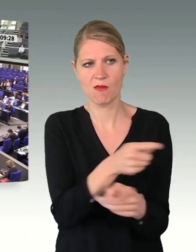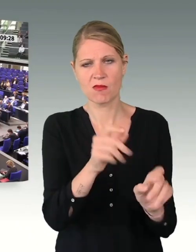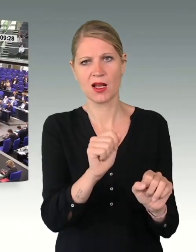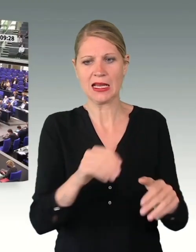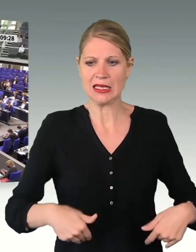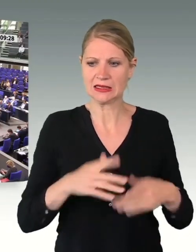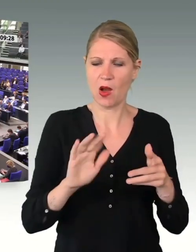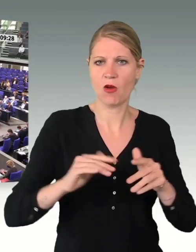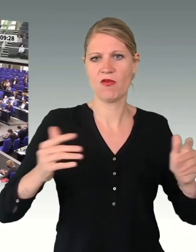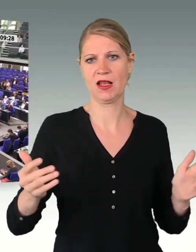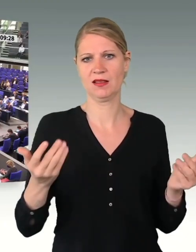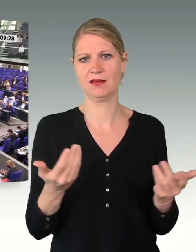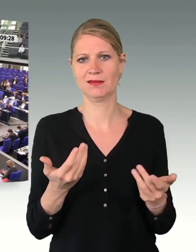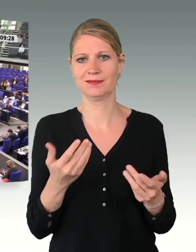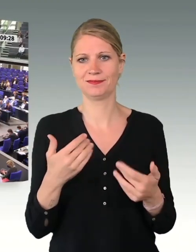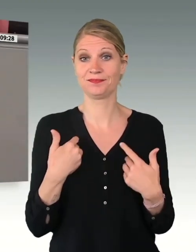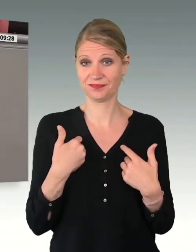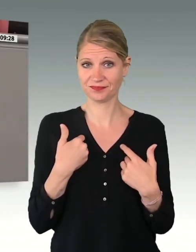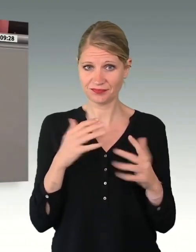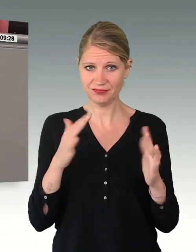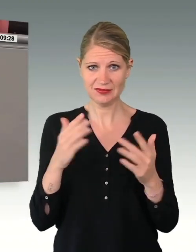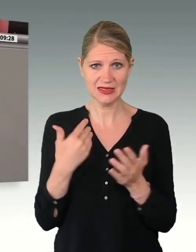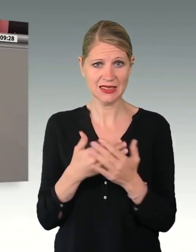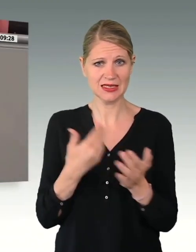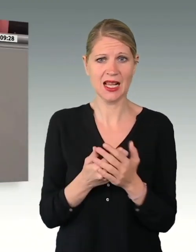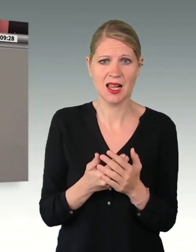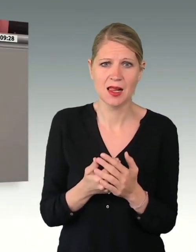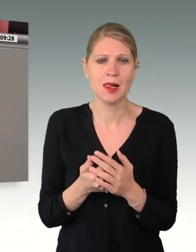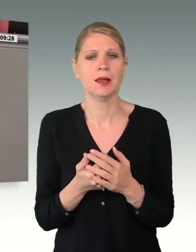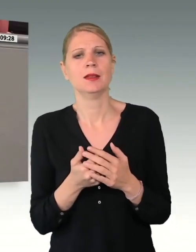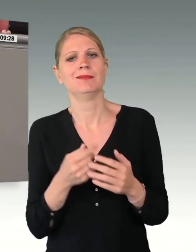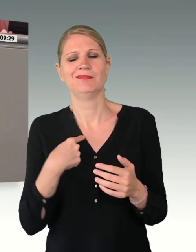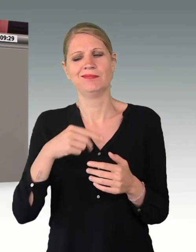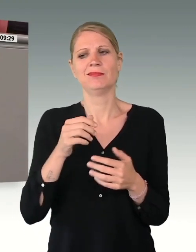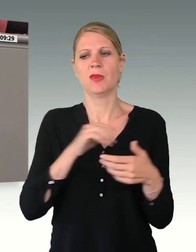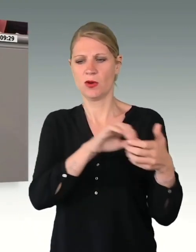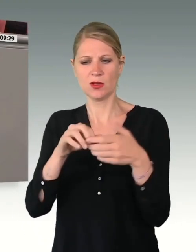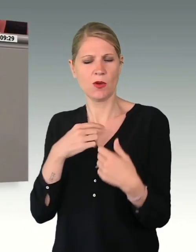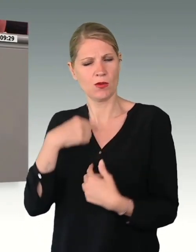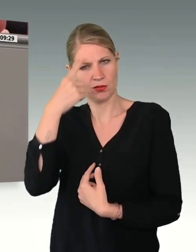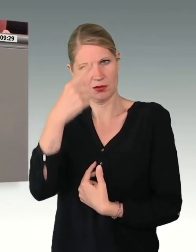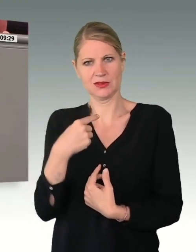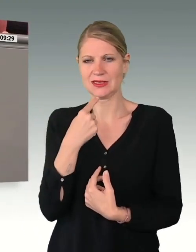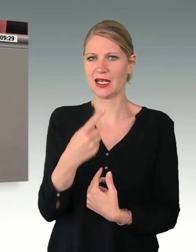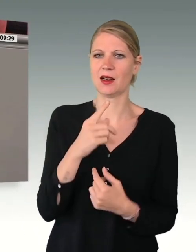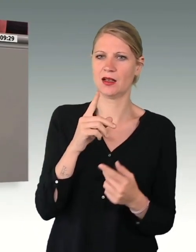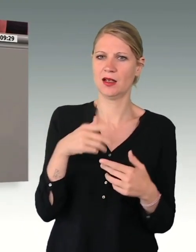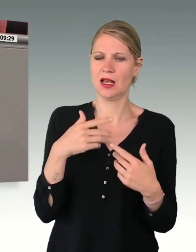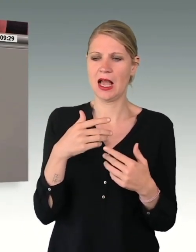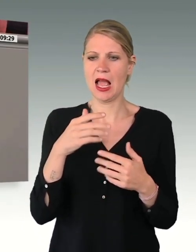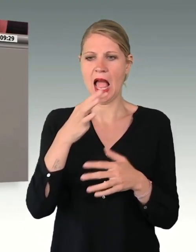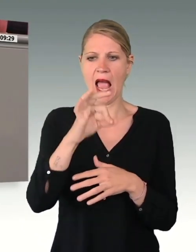sind wir als Union davon überzeugt, dass eine nachhaltige und dauerhafte Erhöhung des Einzelplans 14